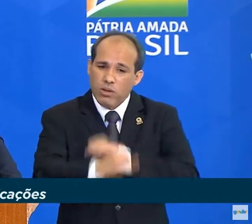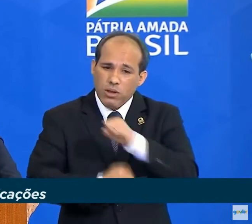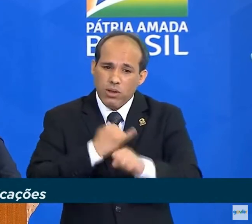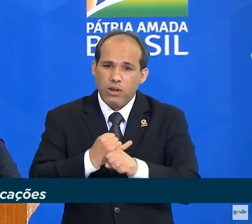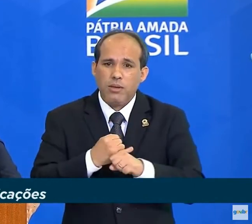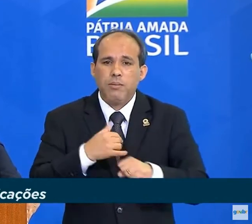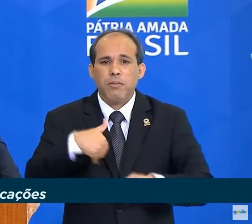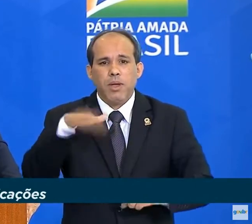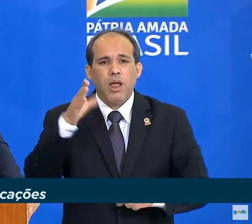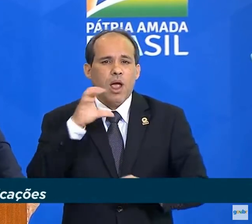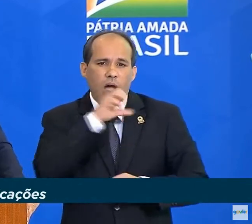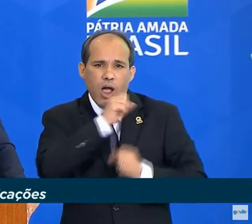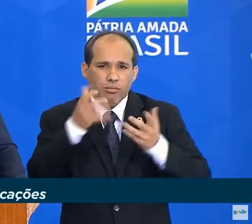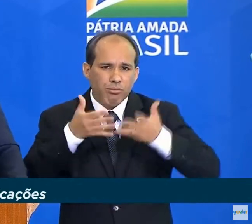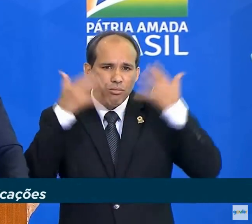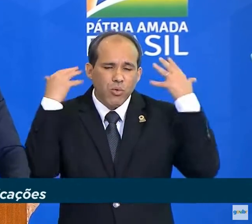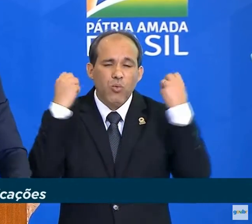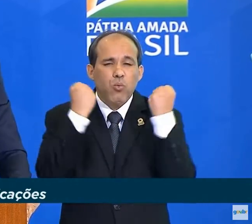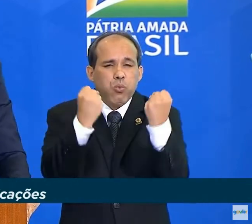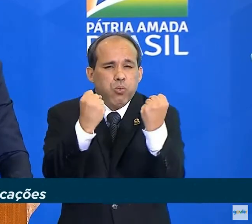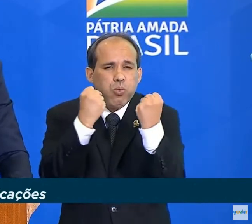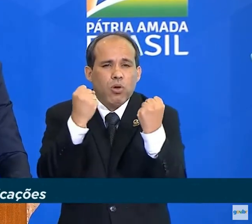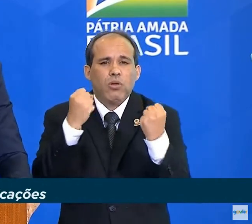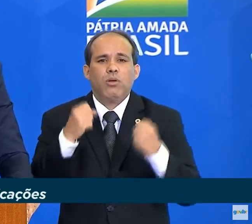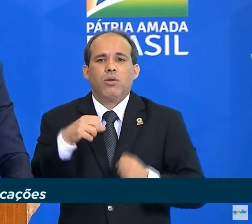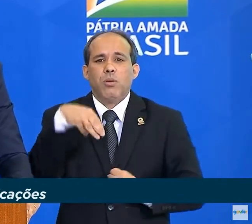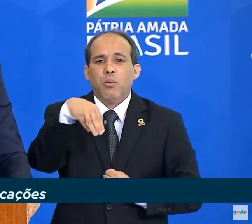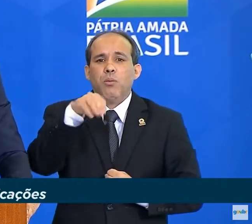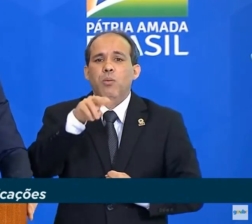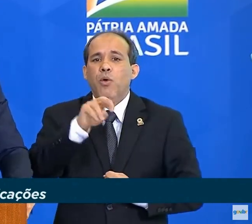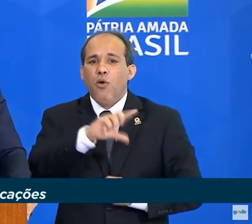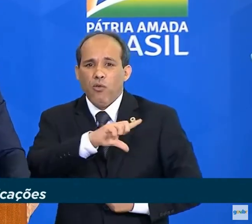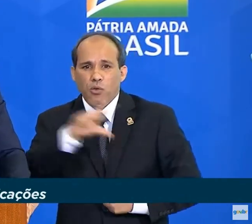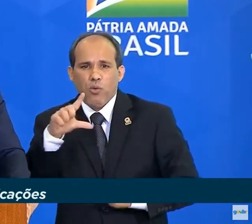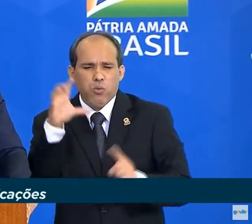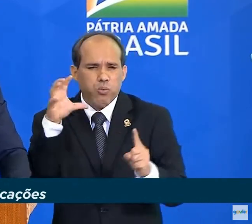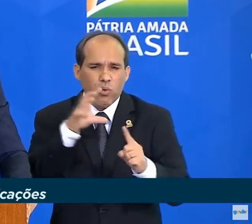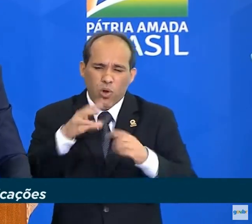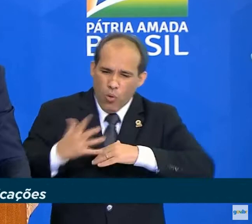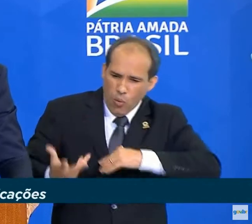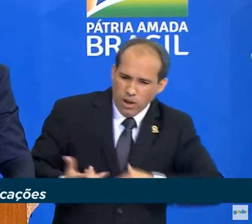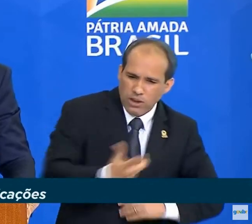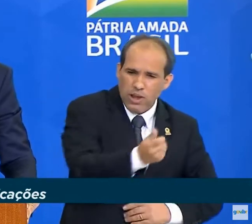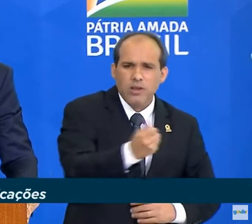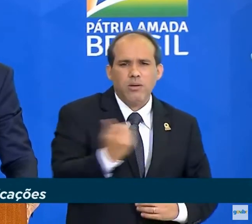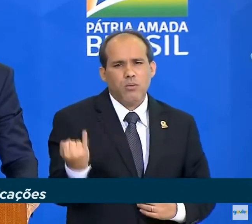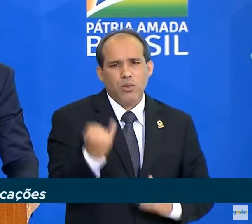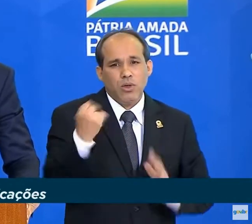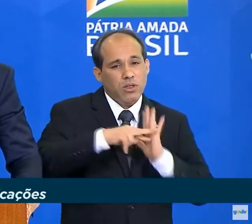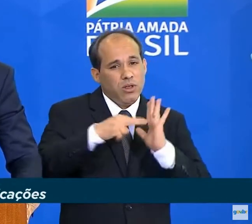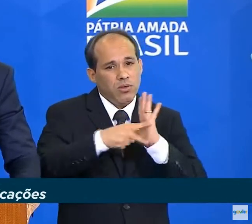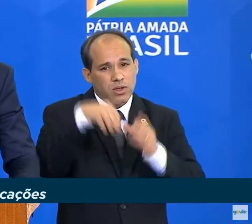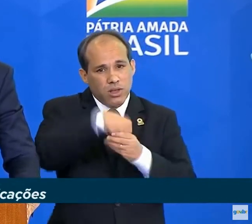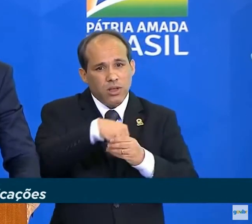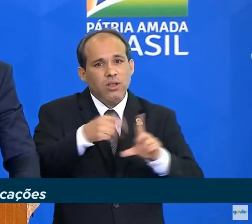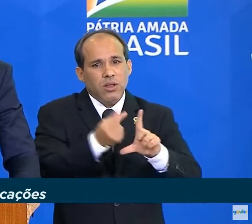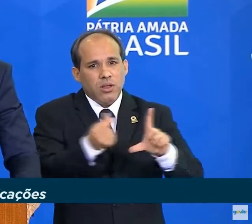móvel de altíssima potência e qualidade com impacto significativo na economia,